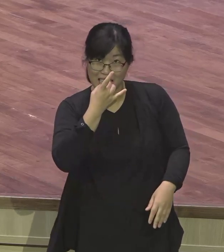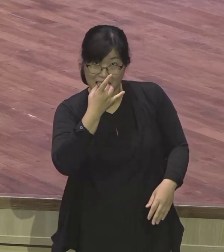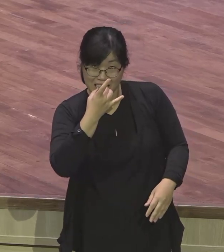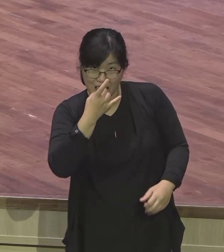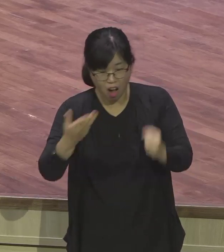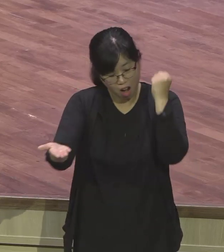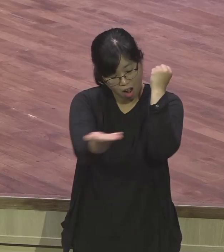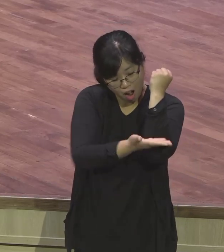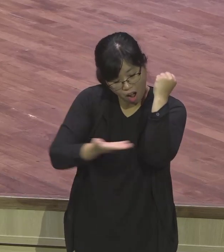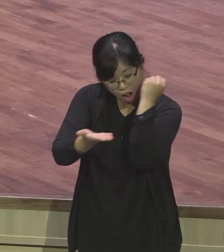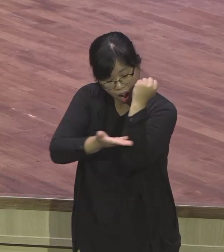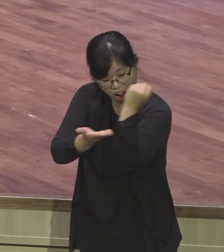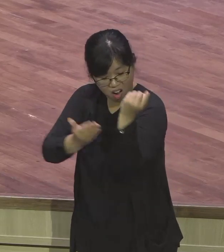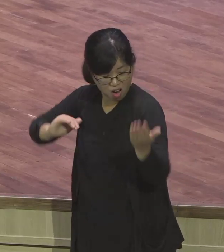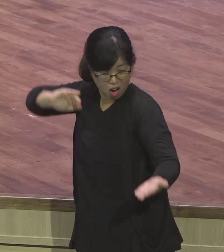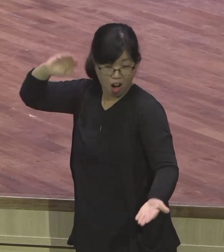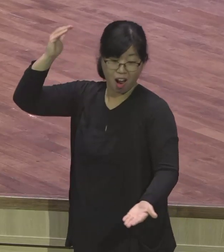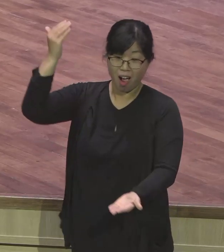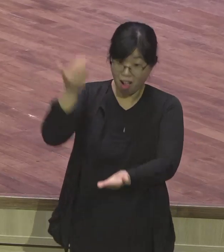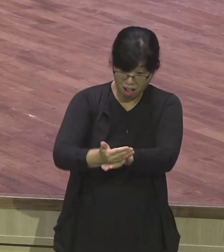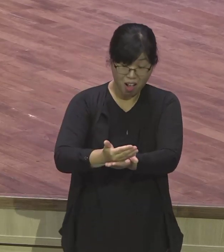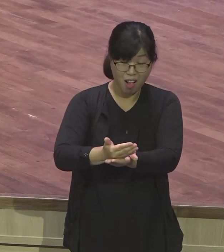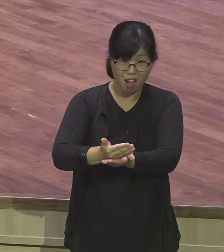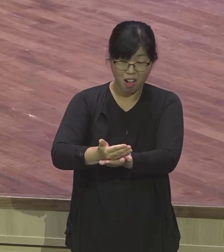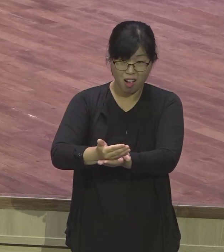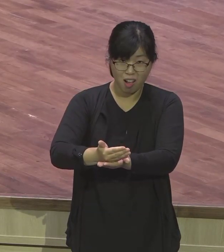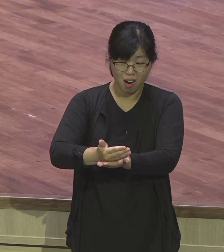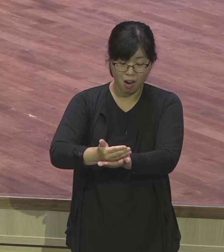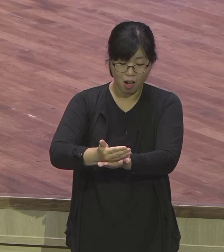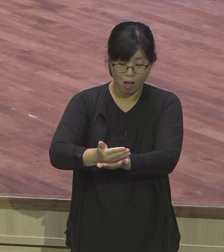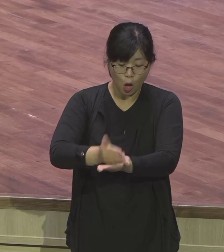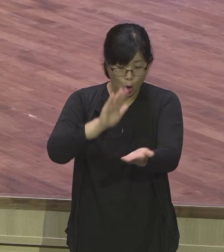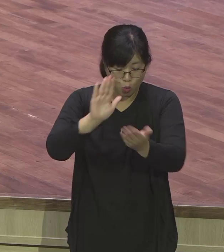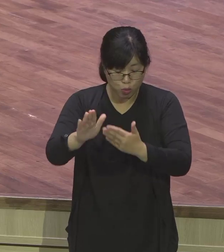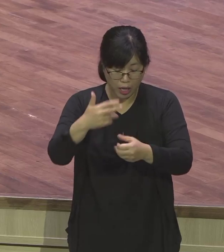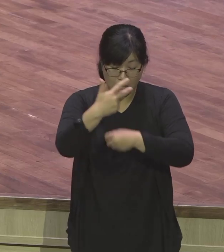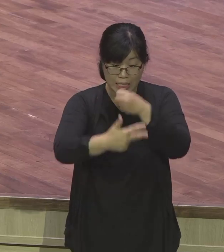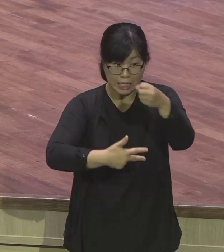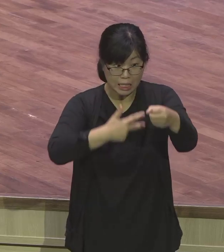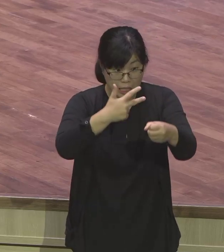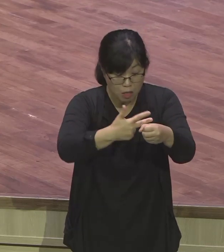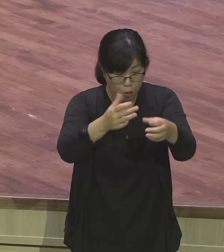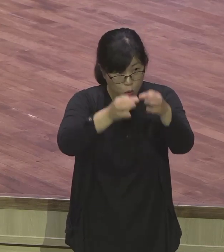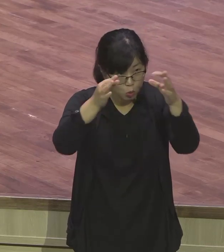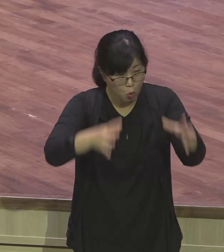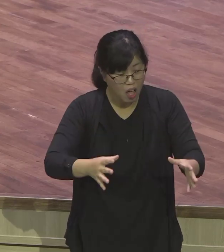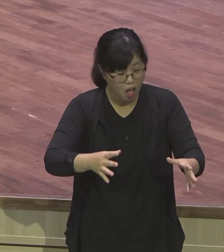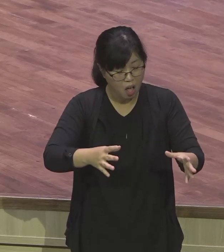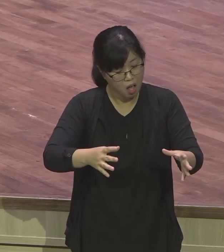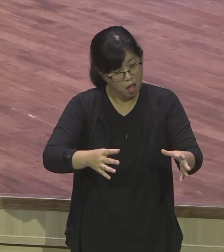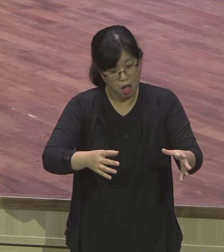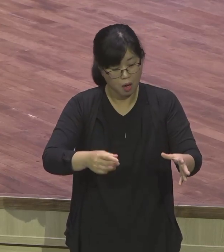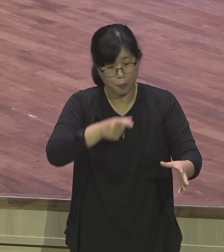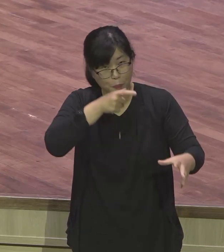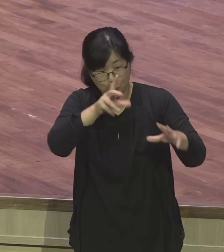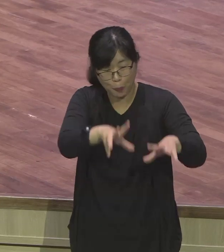큰 흉년이 온다. 7년간 요섭은 꿈꾼 내용들을 다